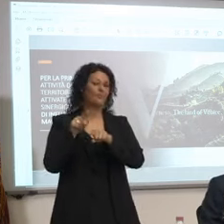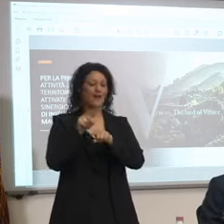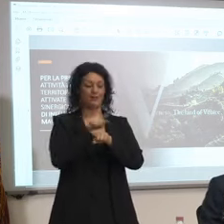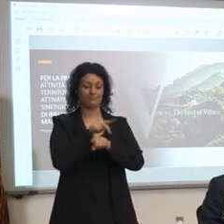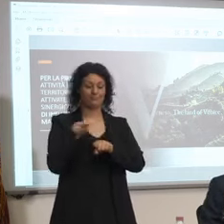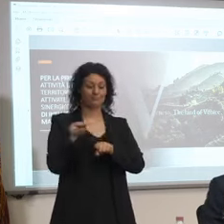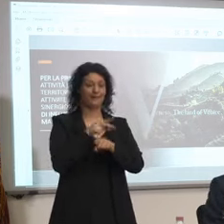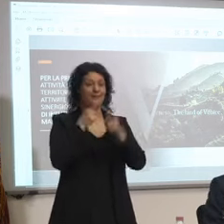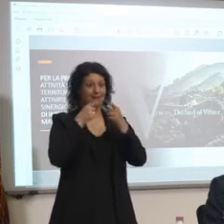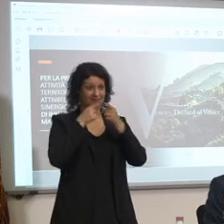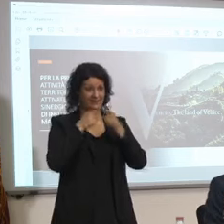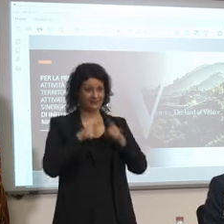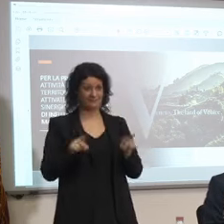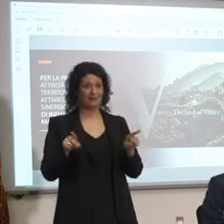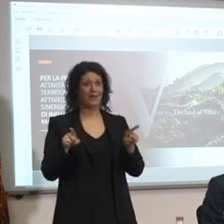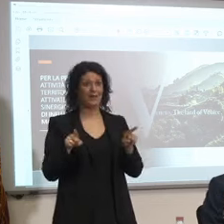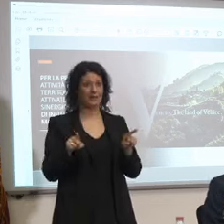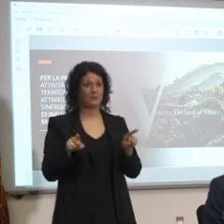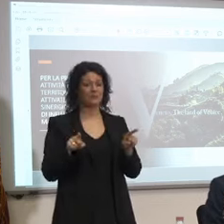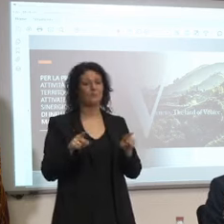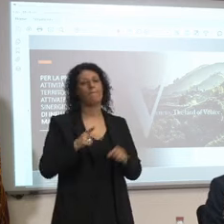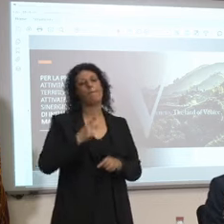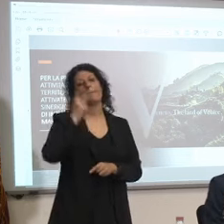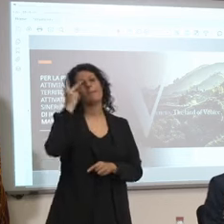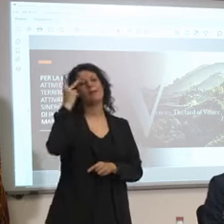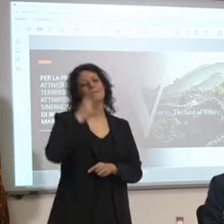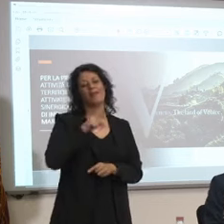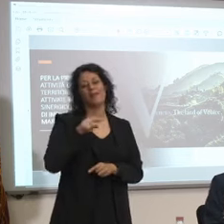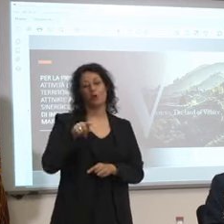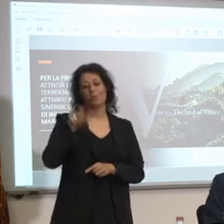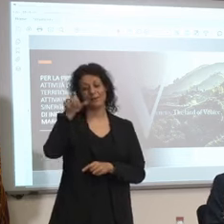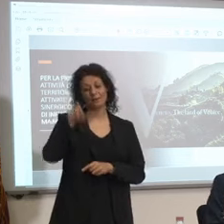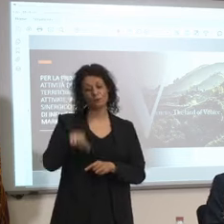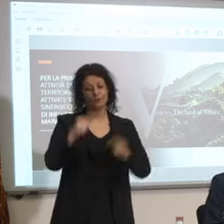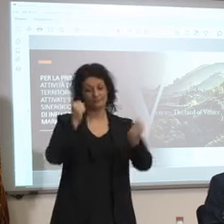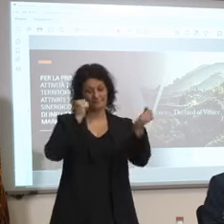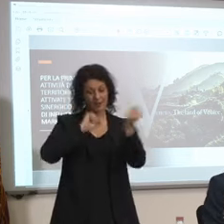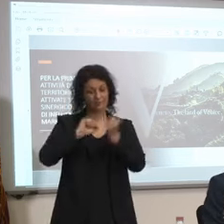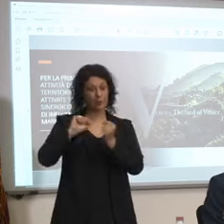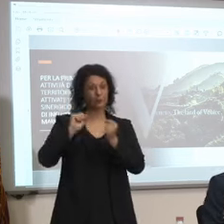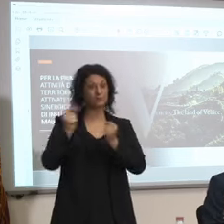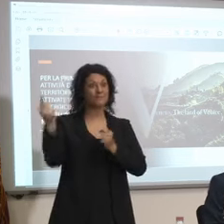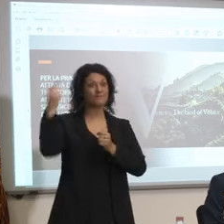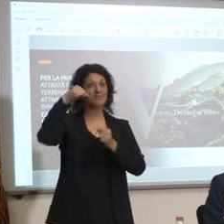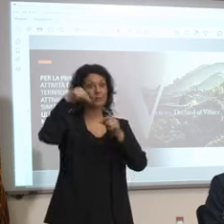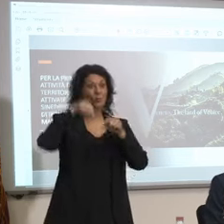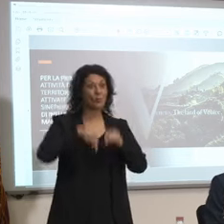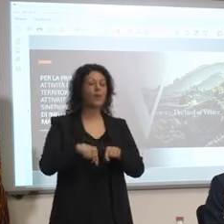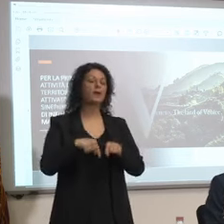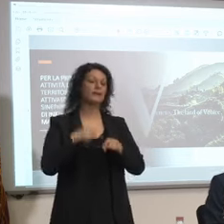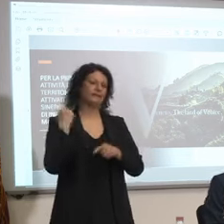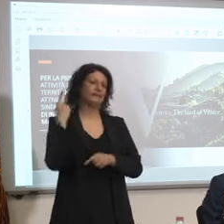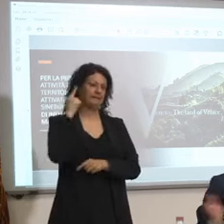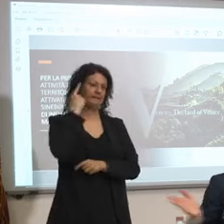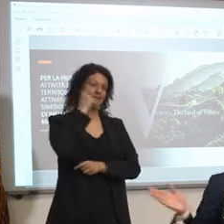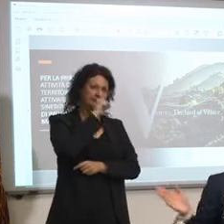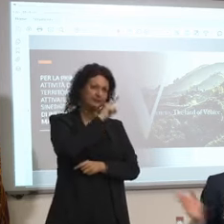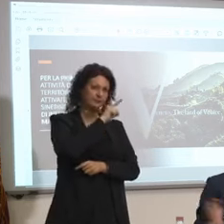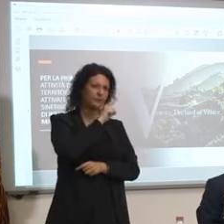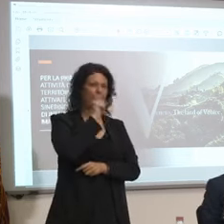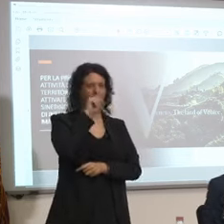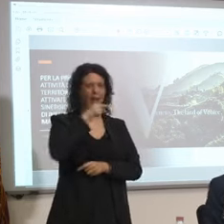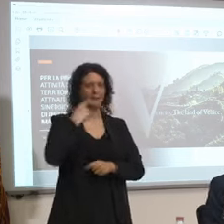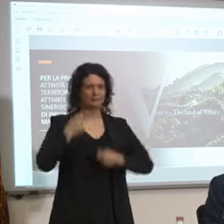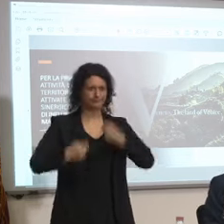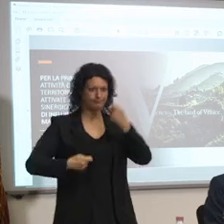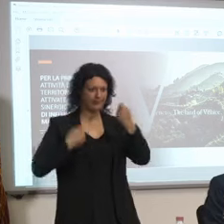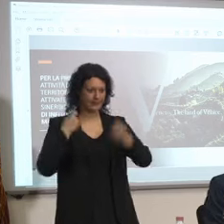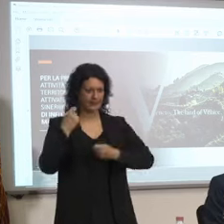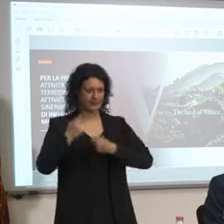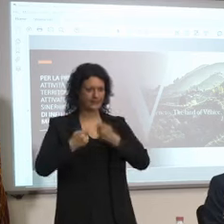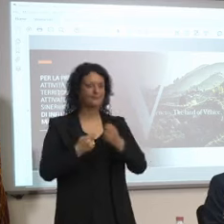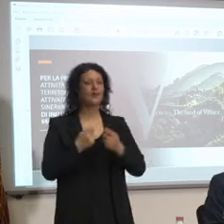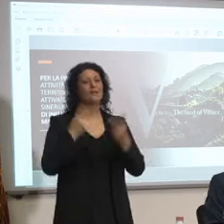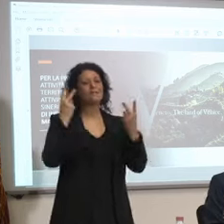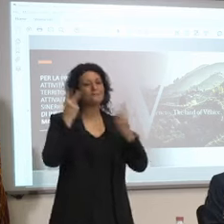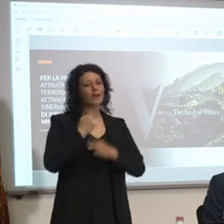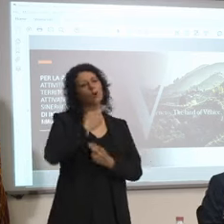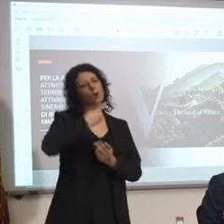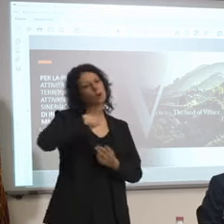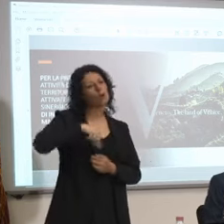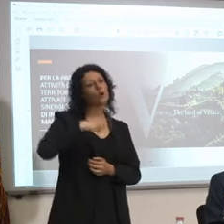portare queste persone non solo per la questione di costi ma in realtà noi vorremmo portare anche qualcuno ne parlavamo l'altro giorno col presidente